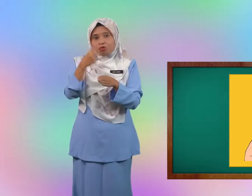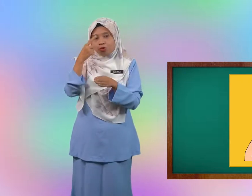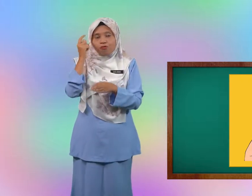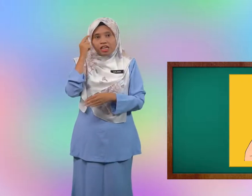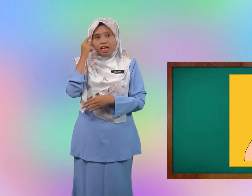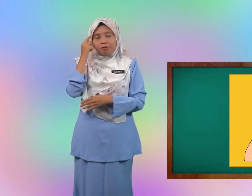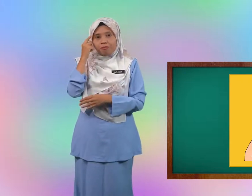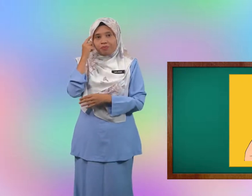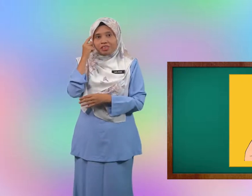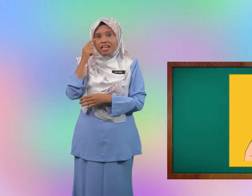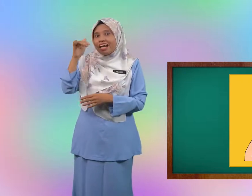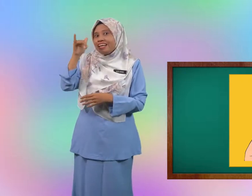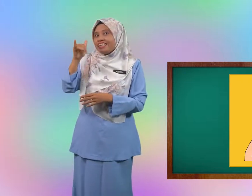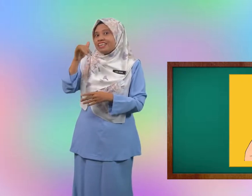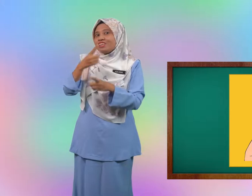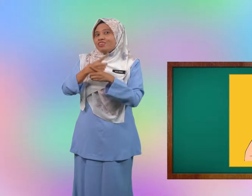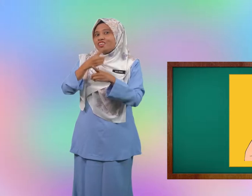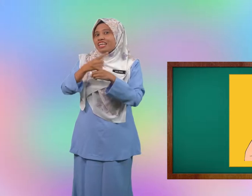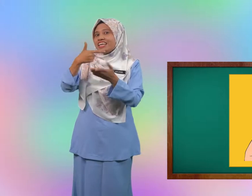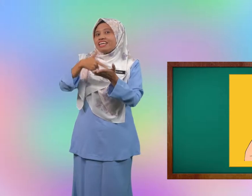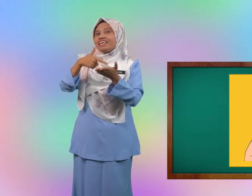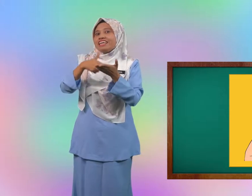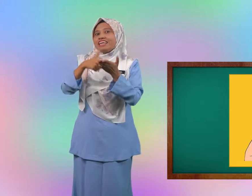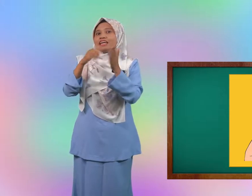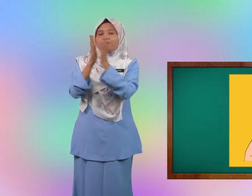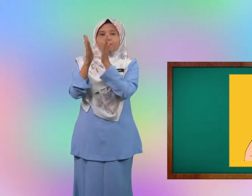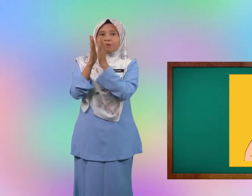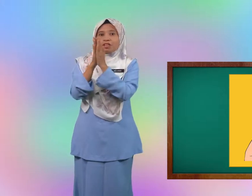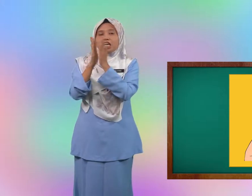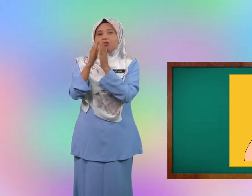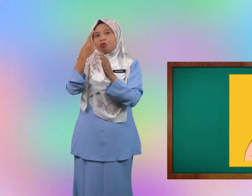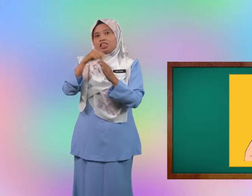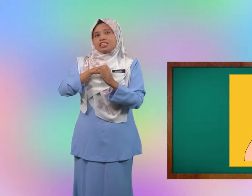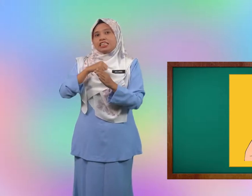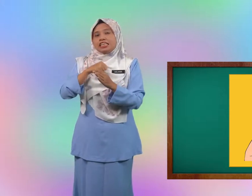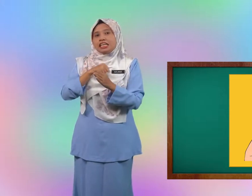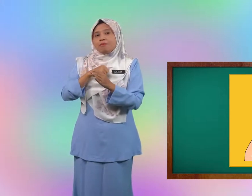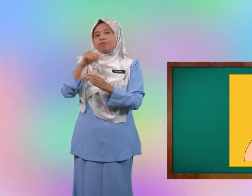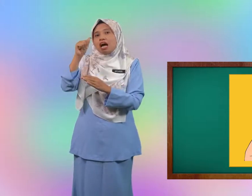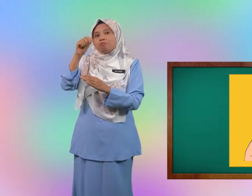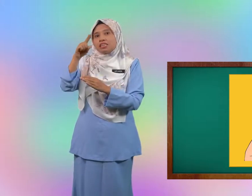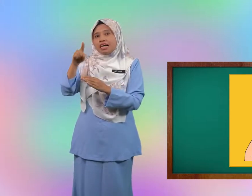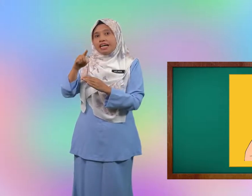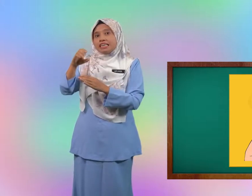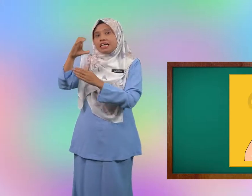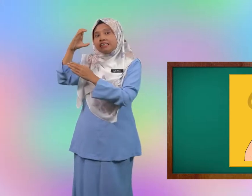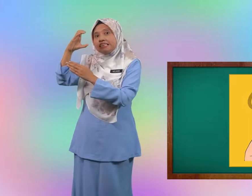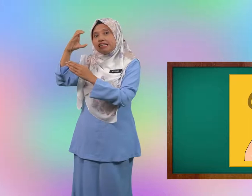untuk fikir ya betul lagi tepuk tangan untuk diri sendiri abjad C